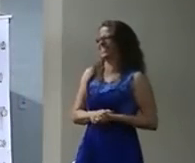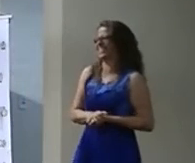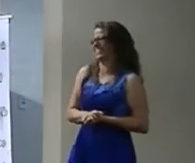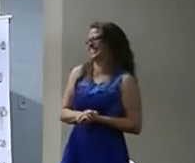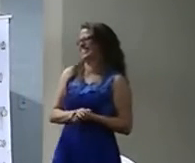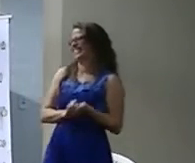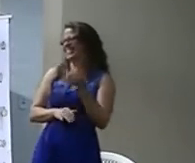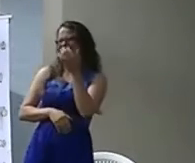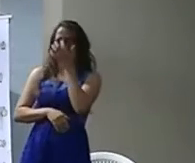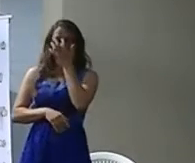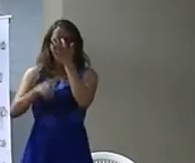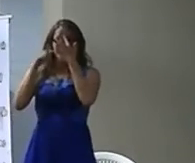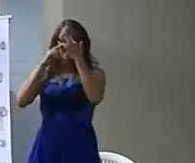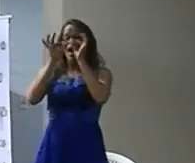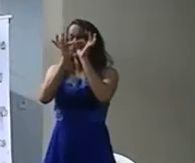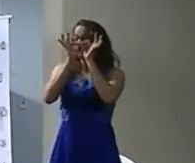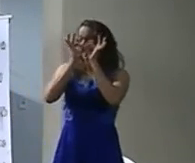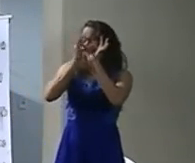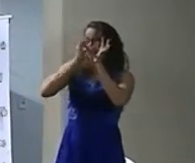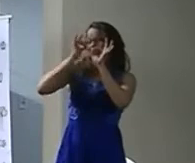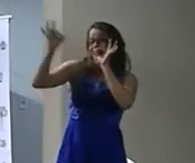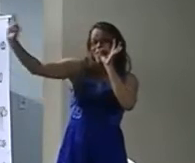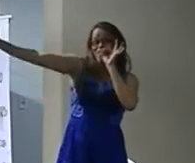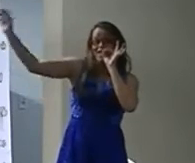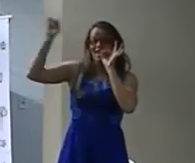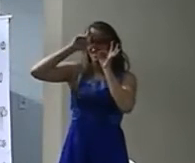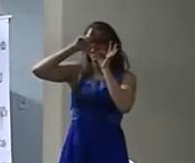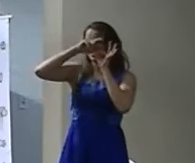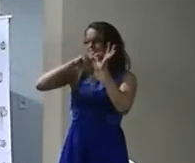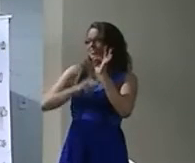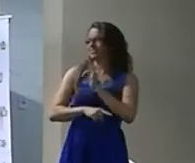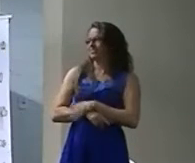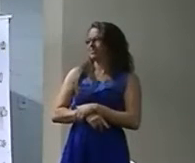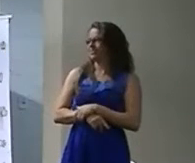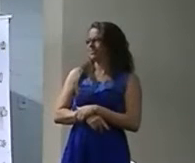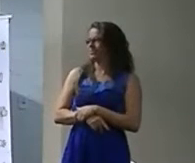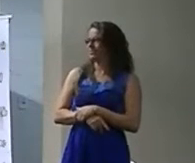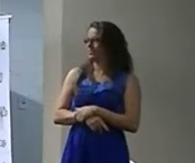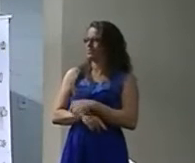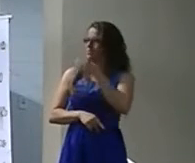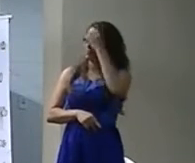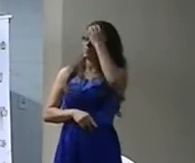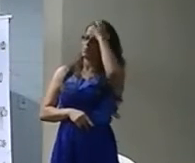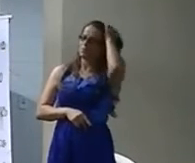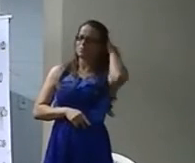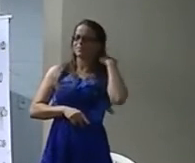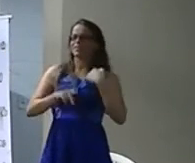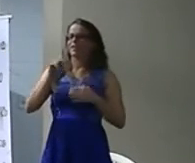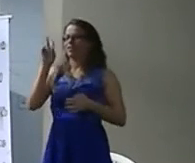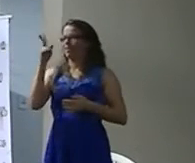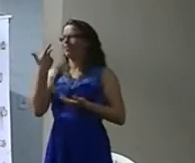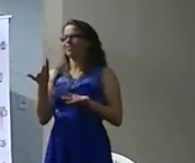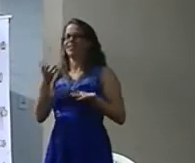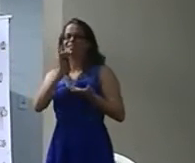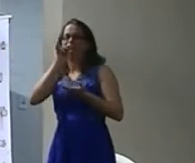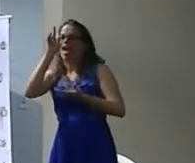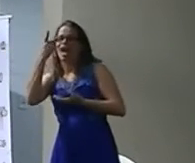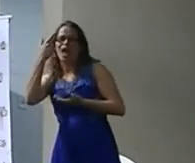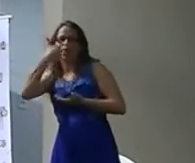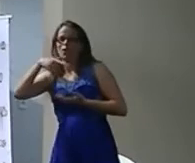Então Vamos fazer o seguinte H2O2 Não, não HSE Não H2L Não HS Não Bota